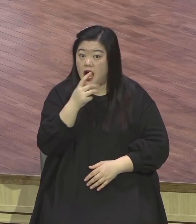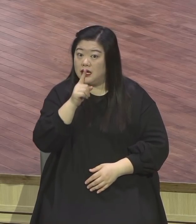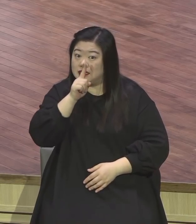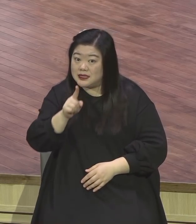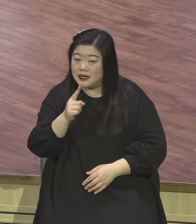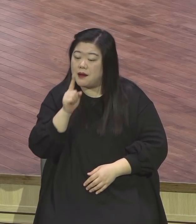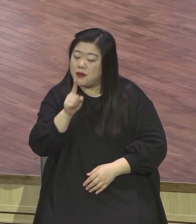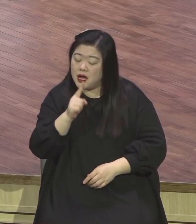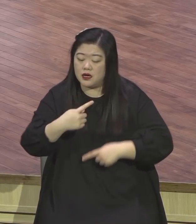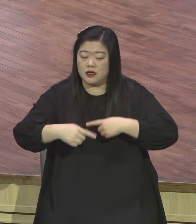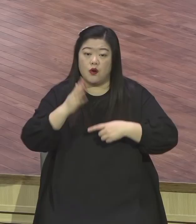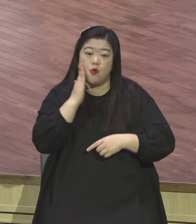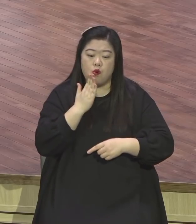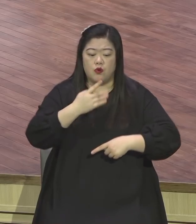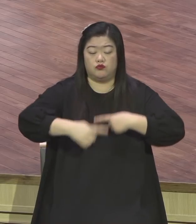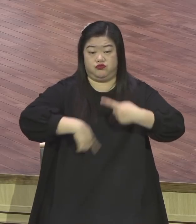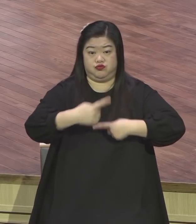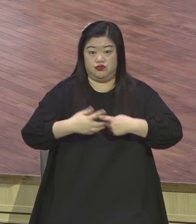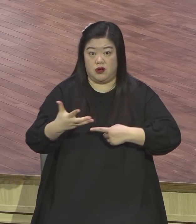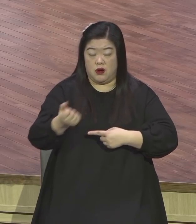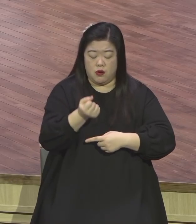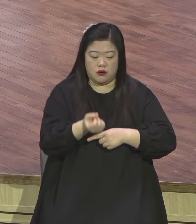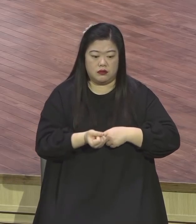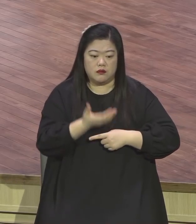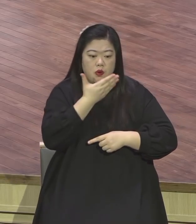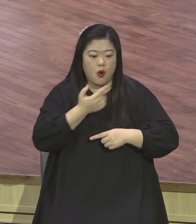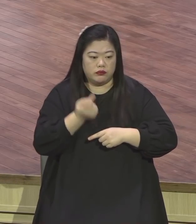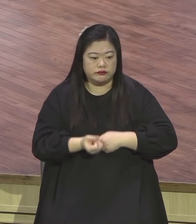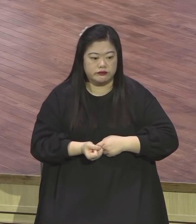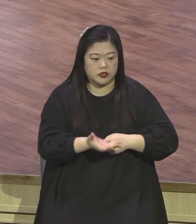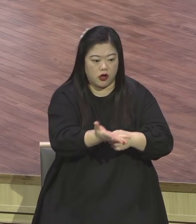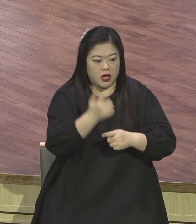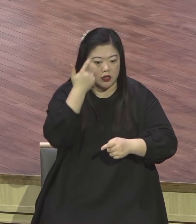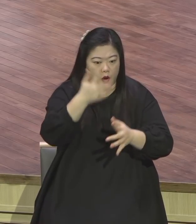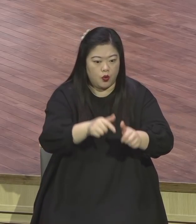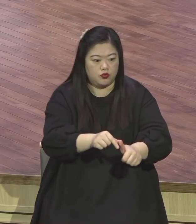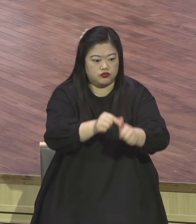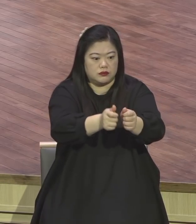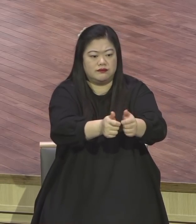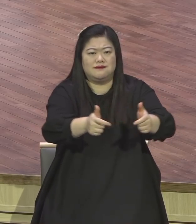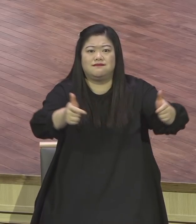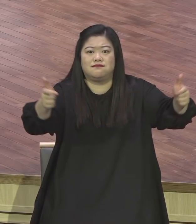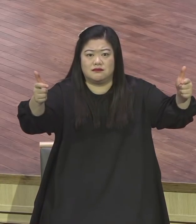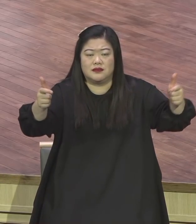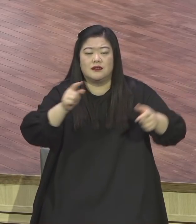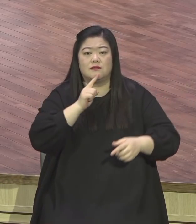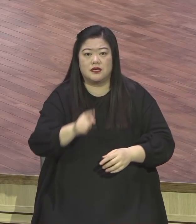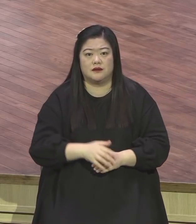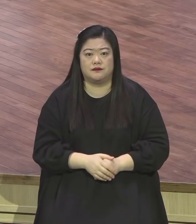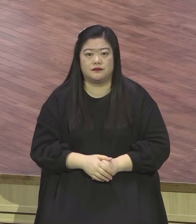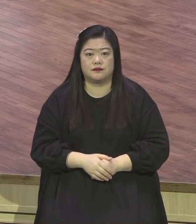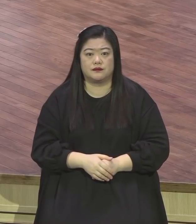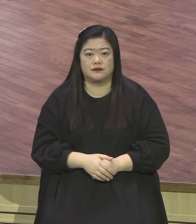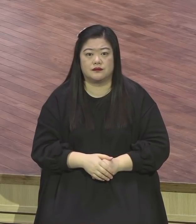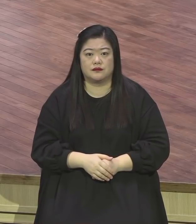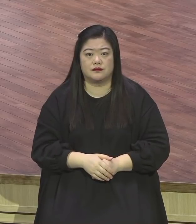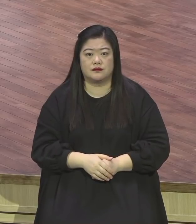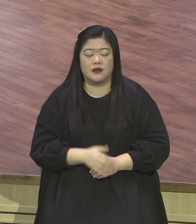생명 살리는 역사 여러분은 헌신이 다 생명 살리는 역사예요 헌당을 한다 생명 살리는 역사예요